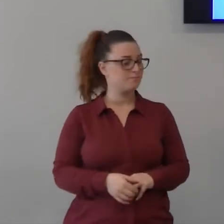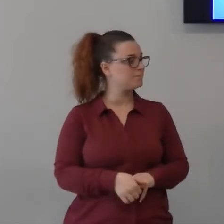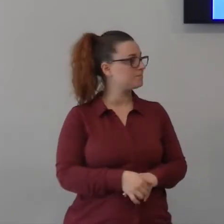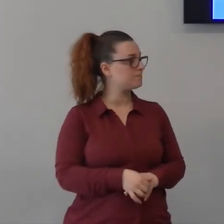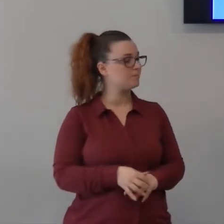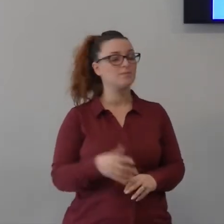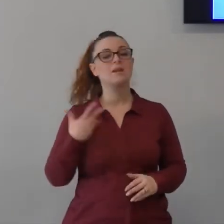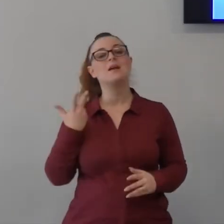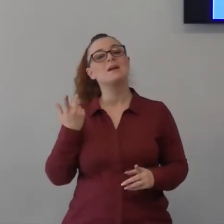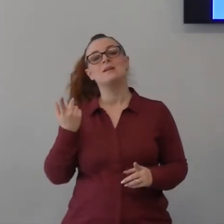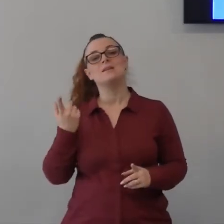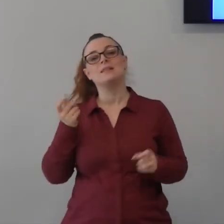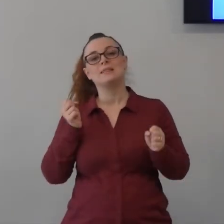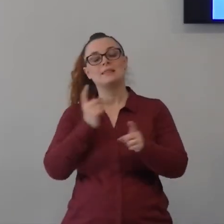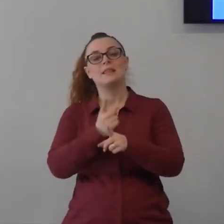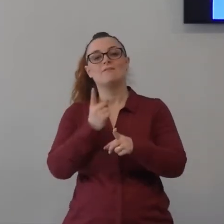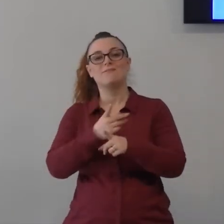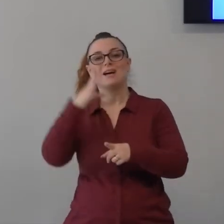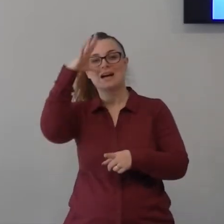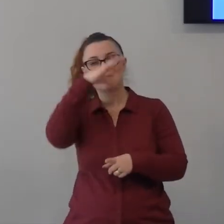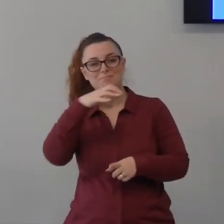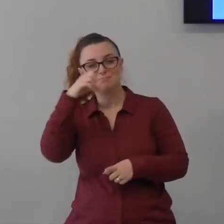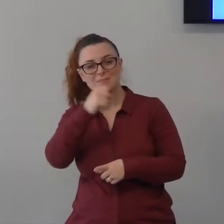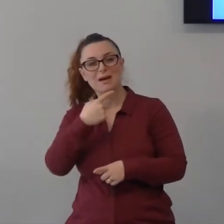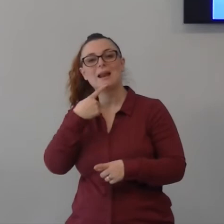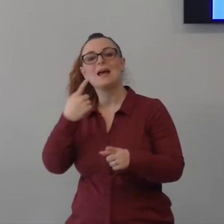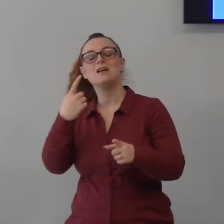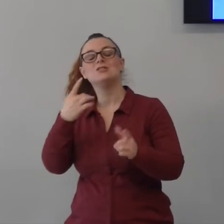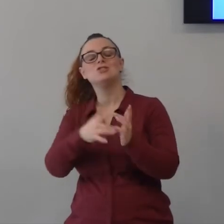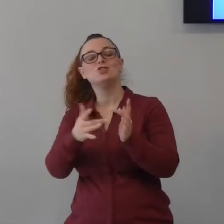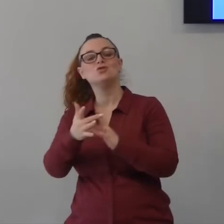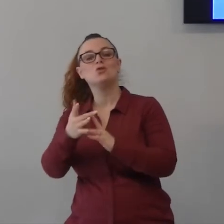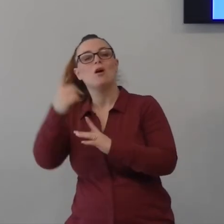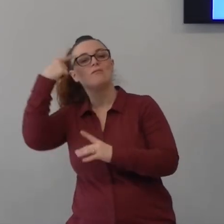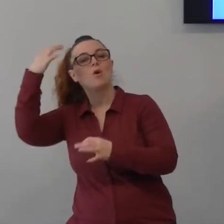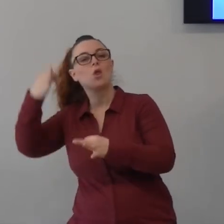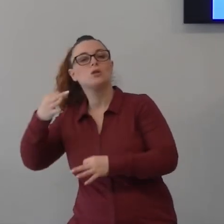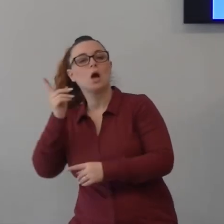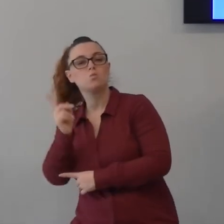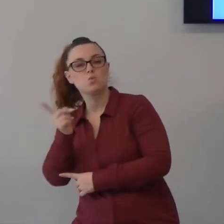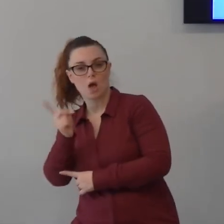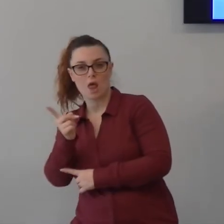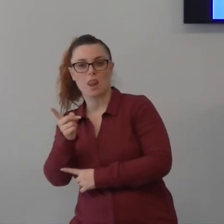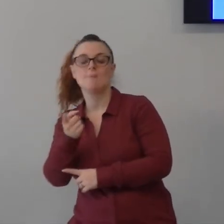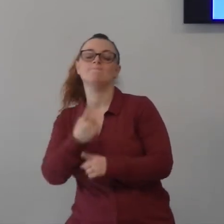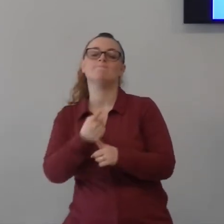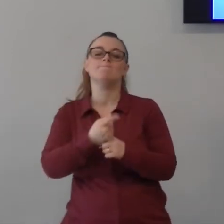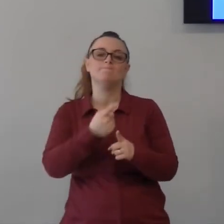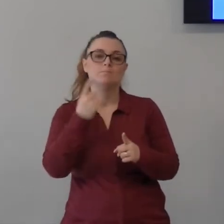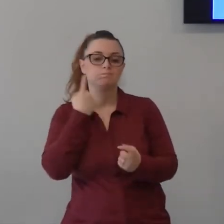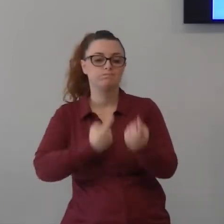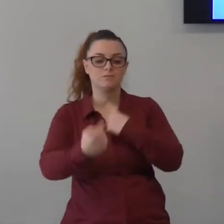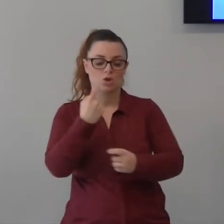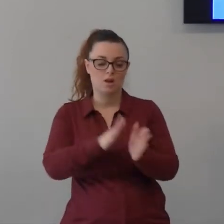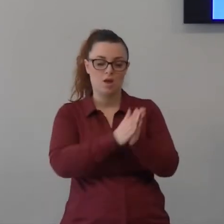conoscere la sua volontà è tempo di immergersi nella Bibbia vuol dire ritornare immergersi nella Bibbia di sapere la sua